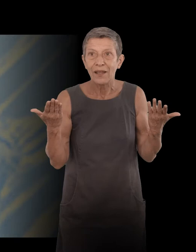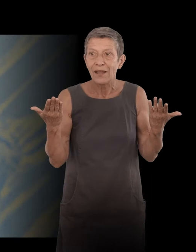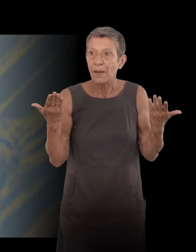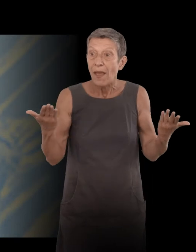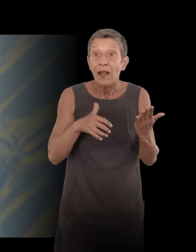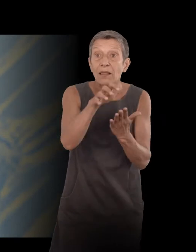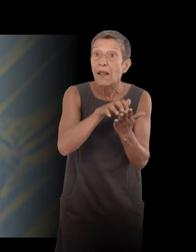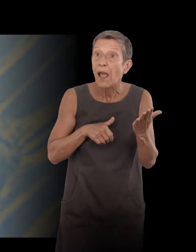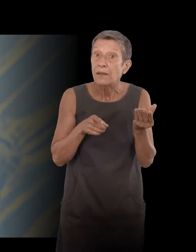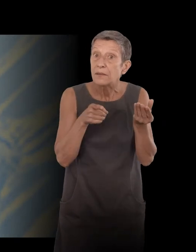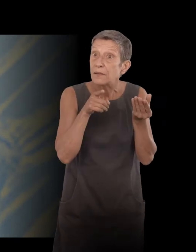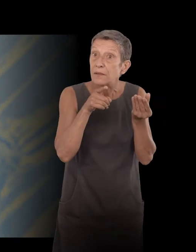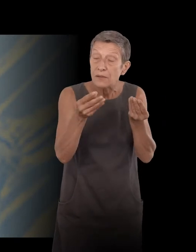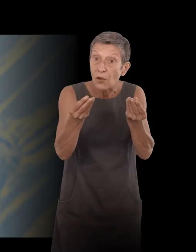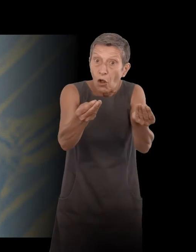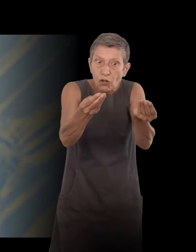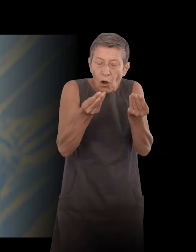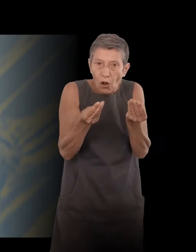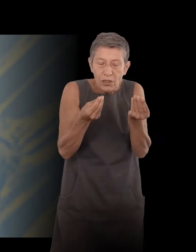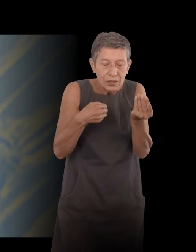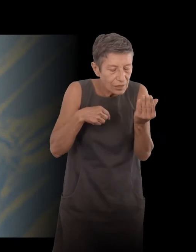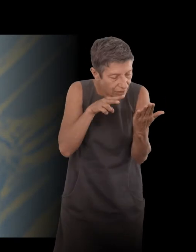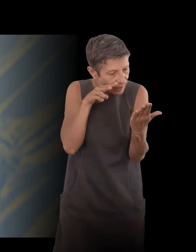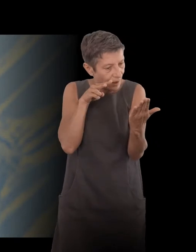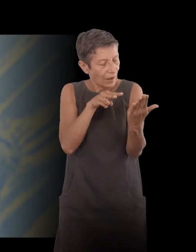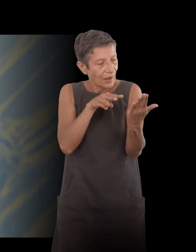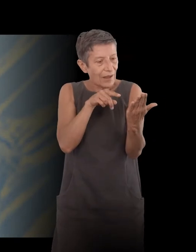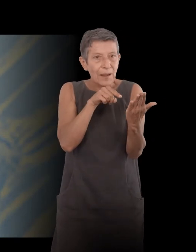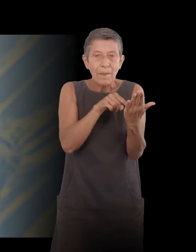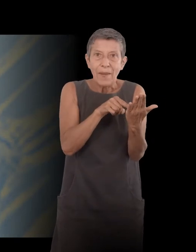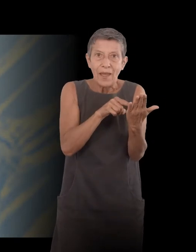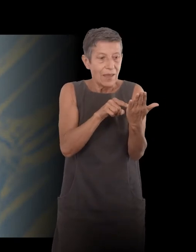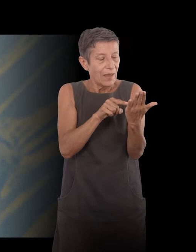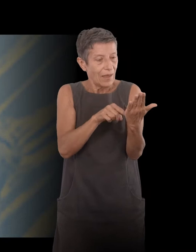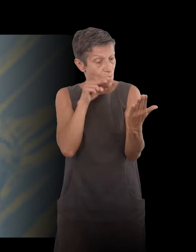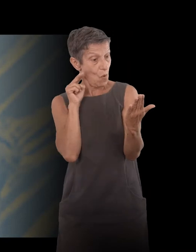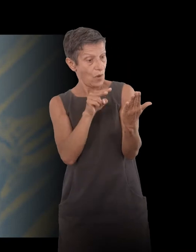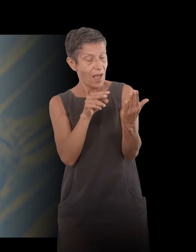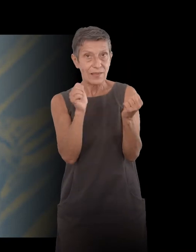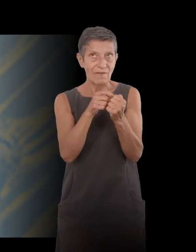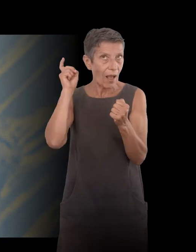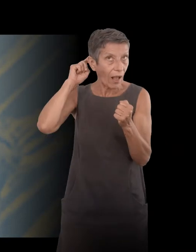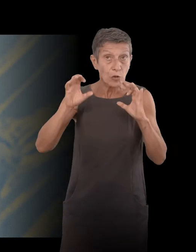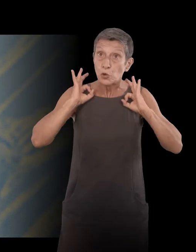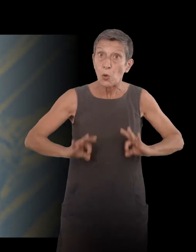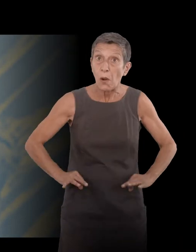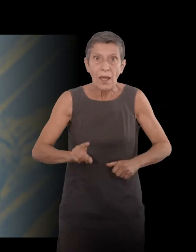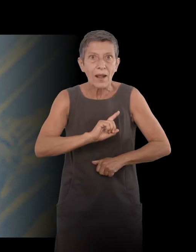provided in a way different. It was not at all school. There was no connotation of color,